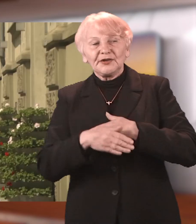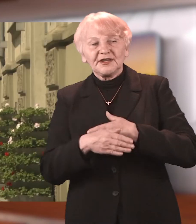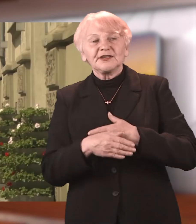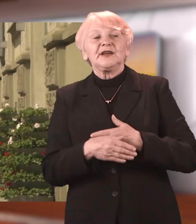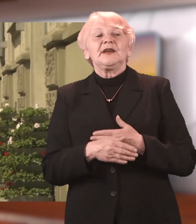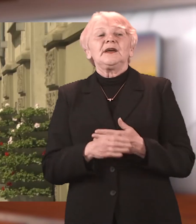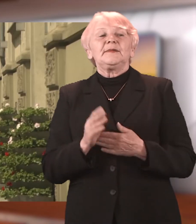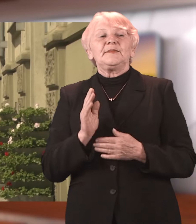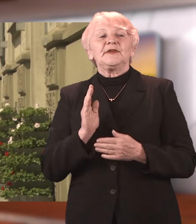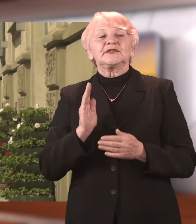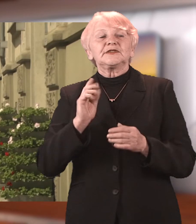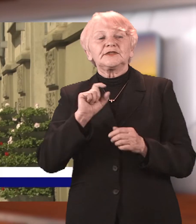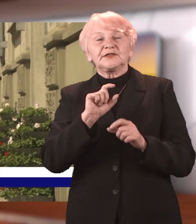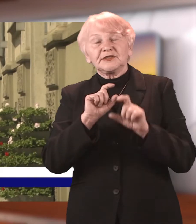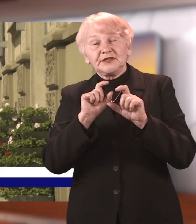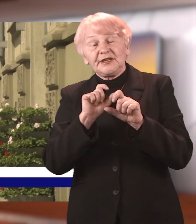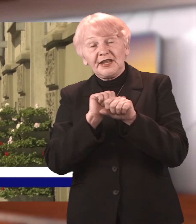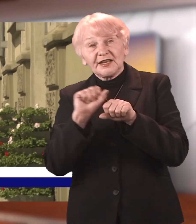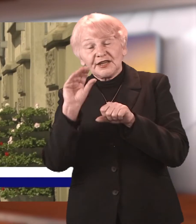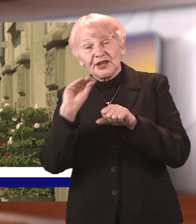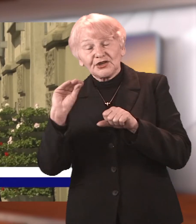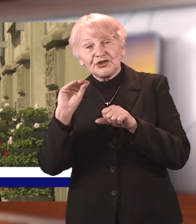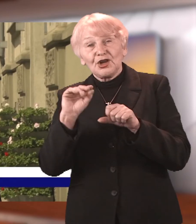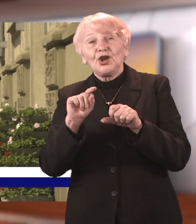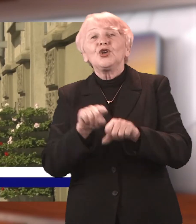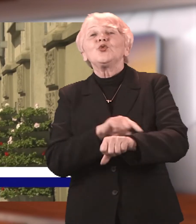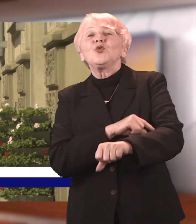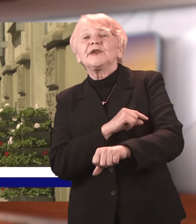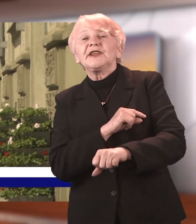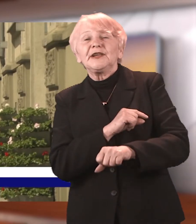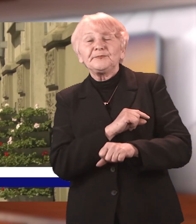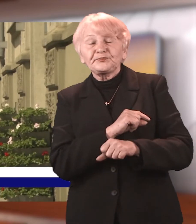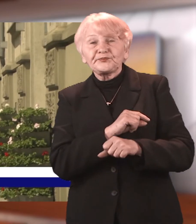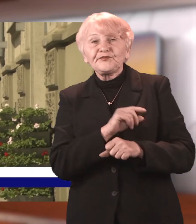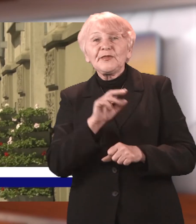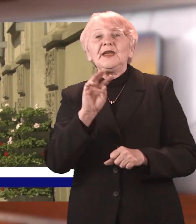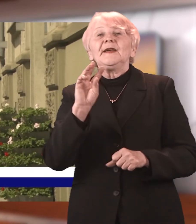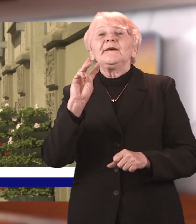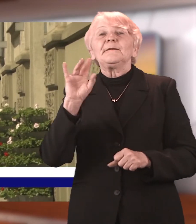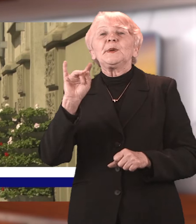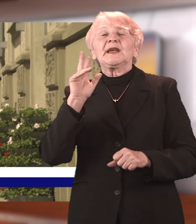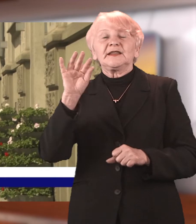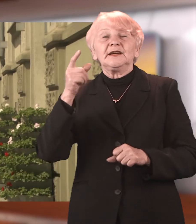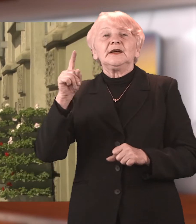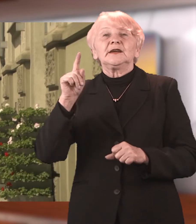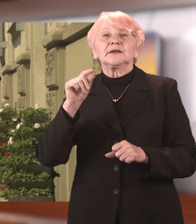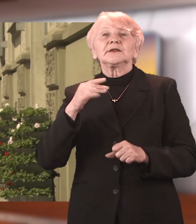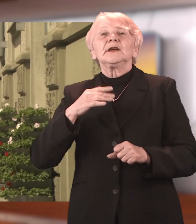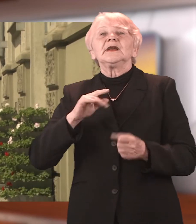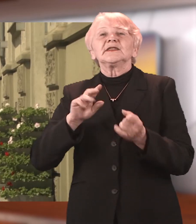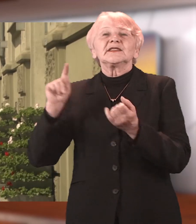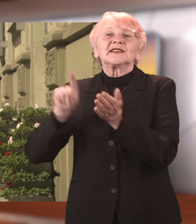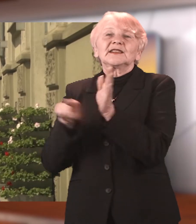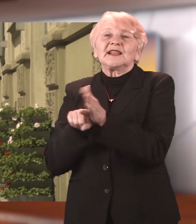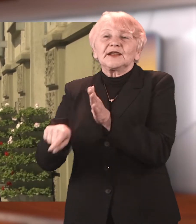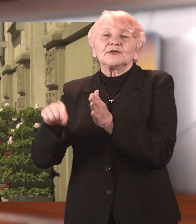Niezależnie od tego czeka nas długi weekend związany z Bożym Ciałem, także zapraszamy w sobotę i w niedzielę